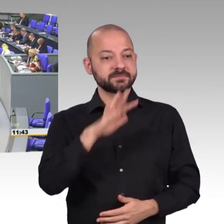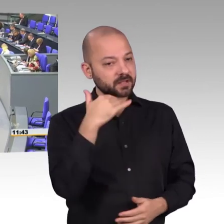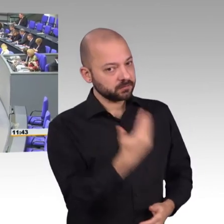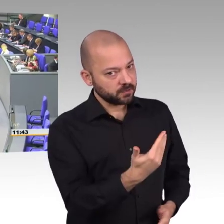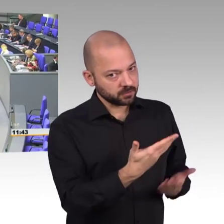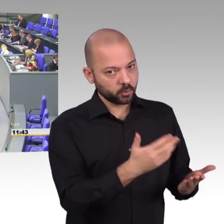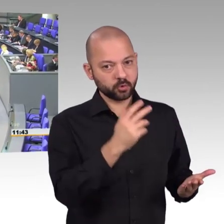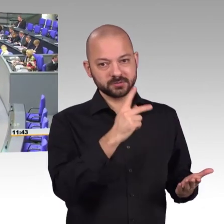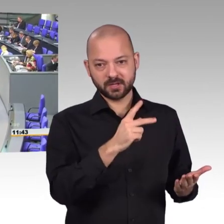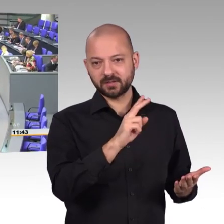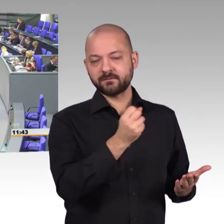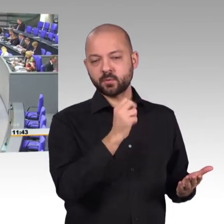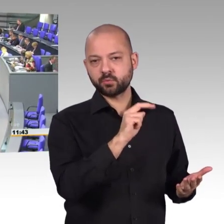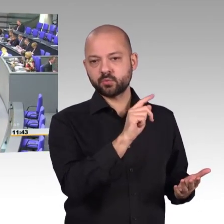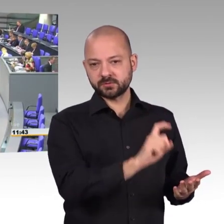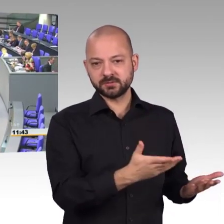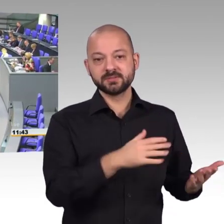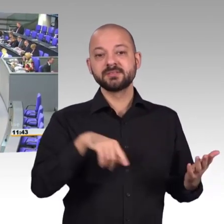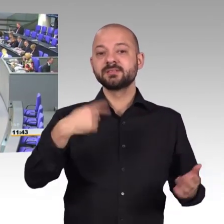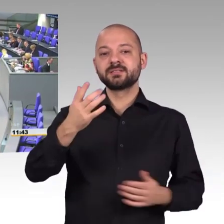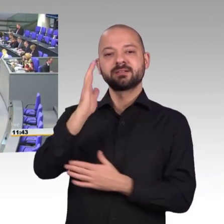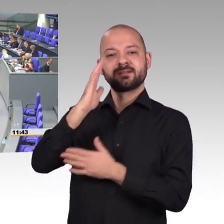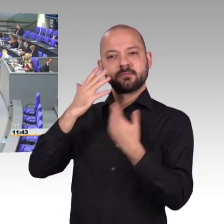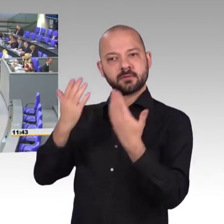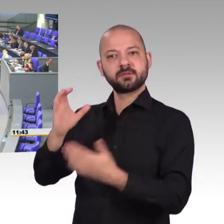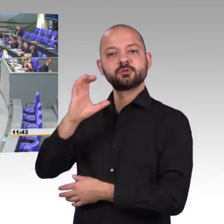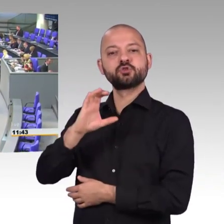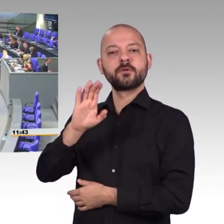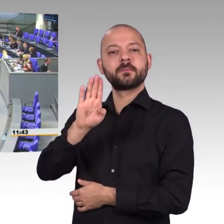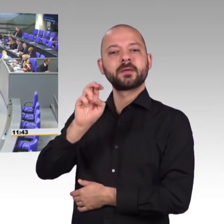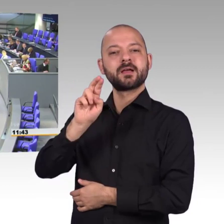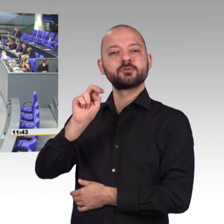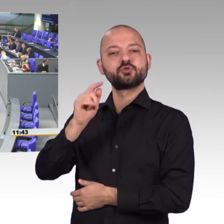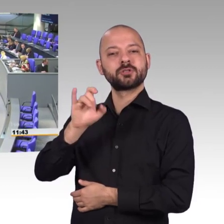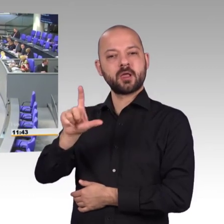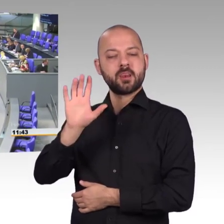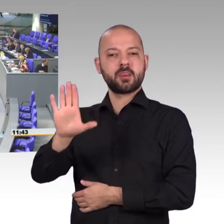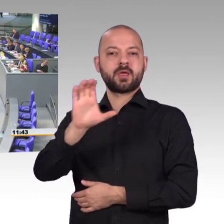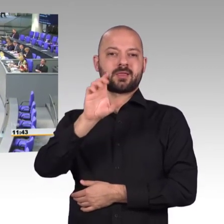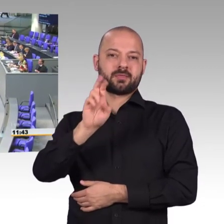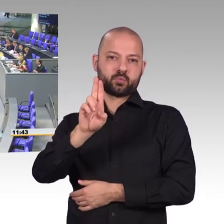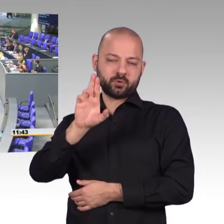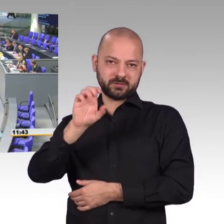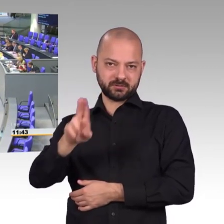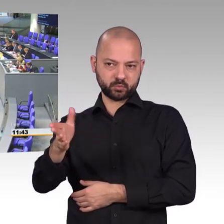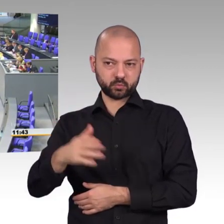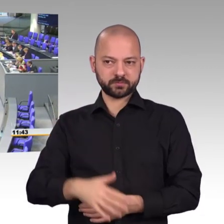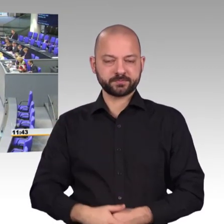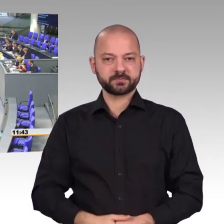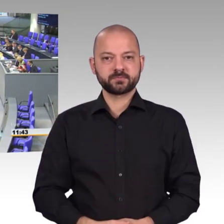Sehr geehrte Frau Präsidentin, werte Kolleginnen und Kollegen, liebe Gäste. Der vorliegende Antrag der FDP zeigt, dass das Bewusstsein für